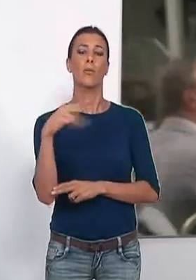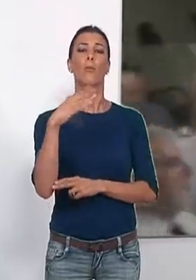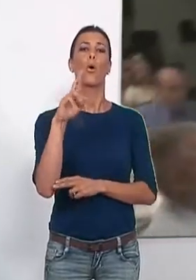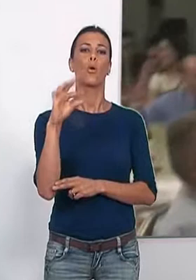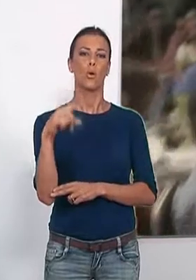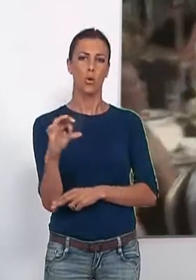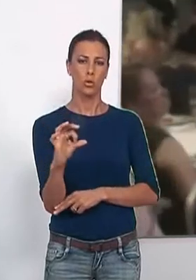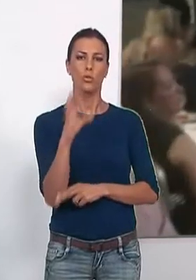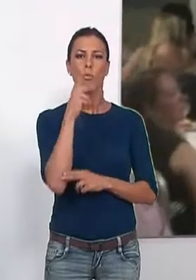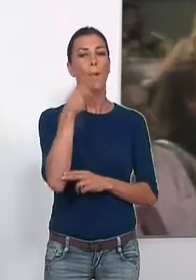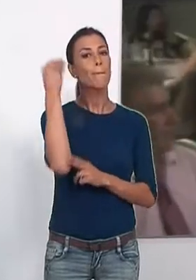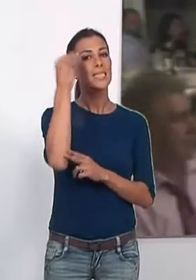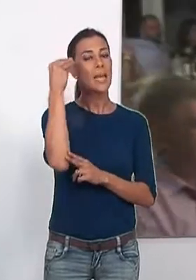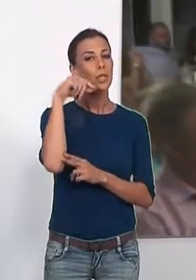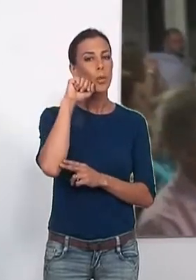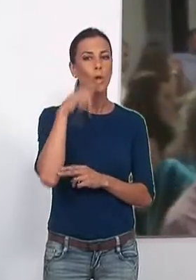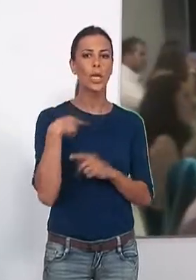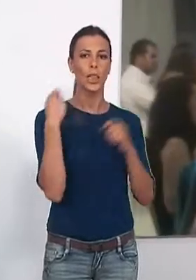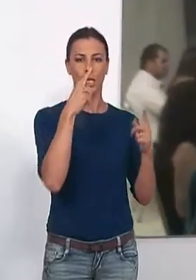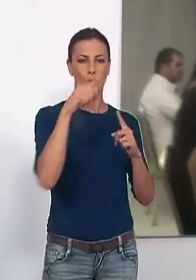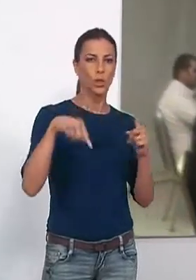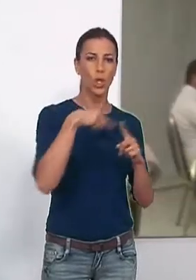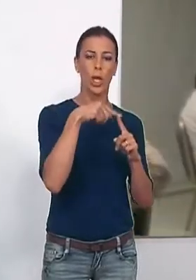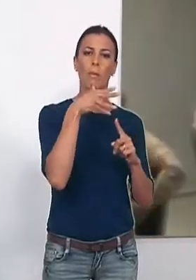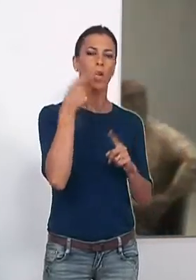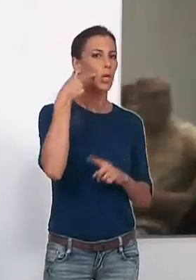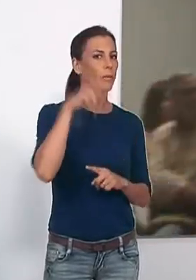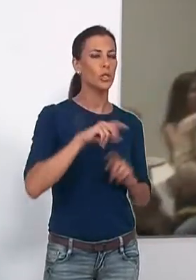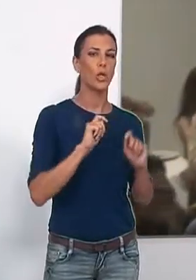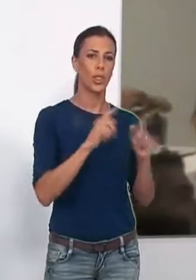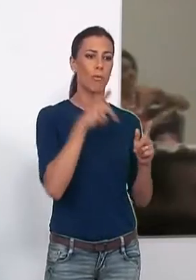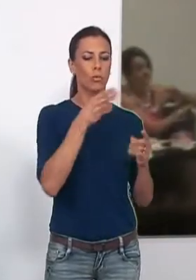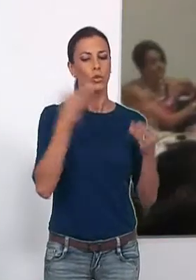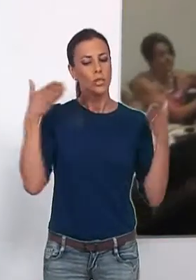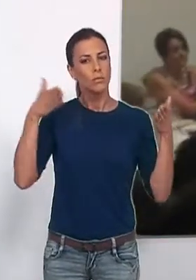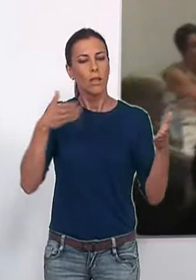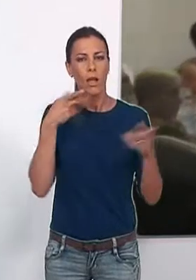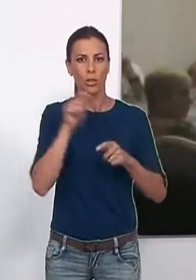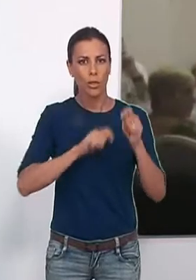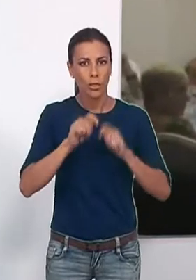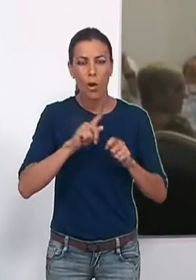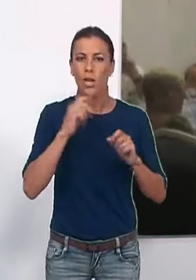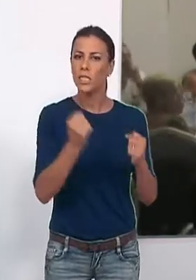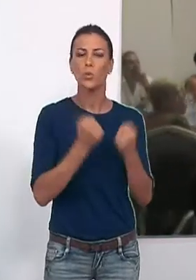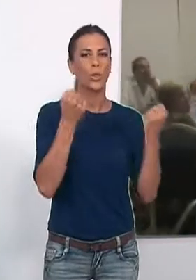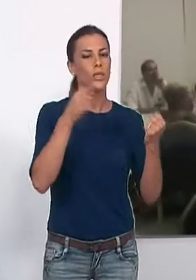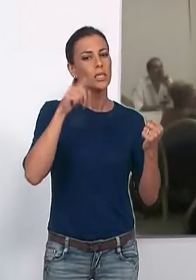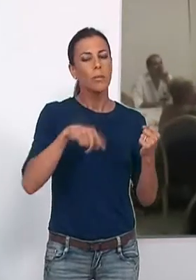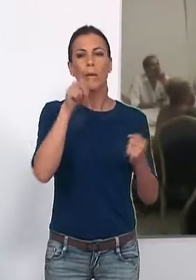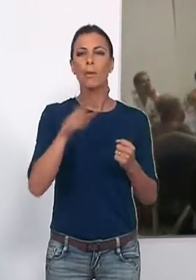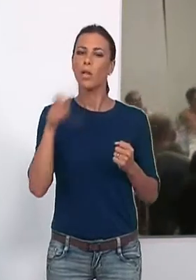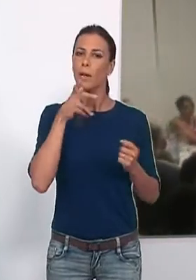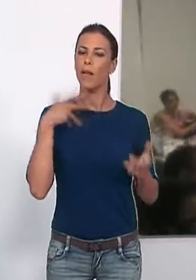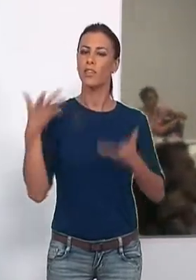otorga el aula de pensamiento de Motril cada año y donde reconoce la labor de las asociaciones, instituciones o personas que